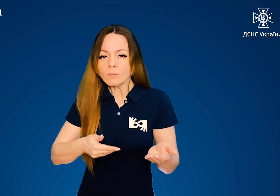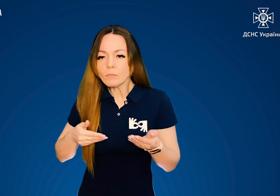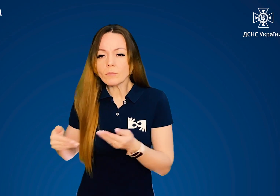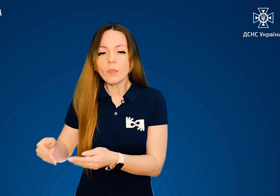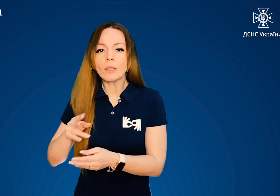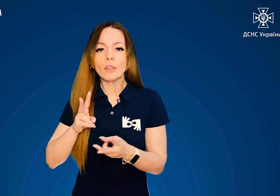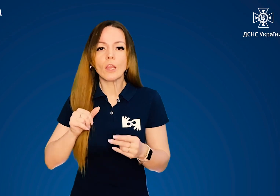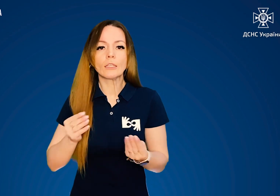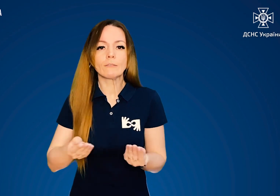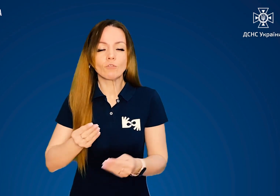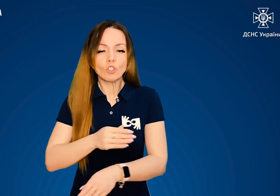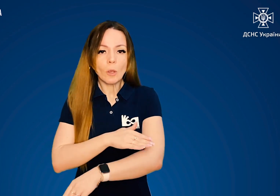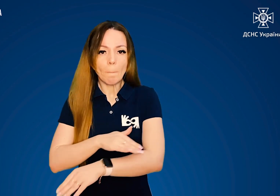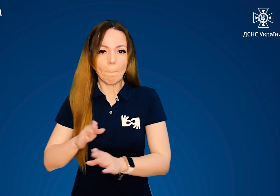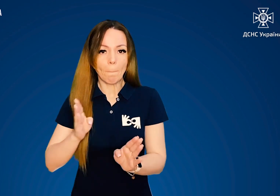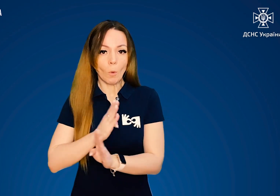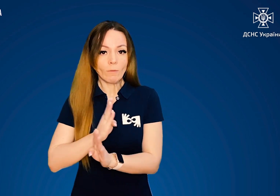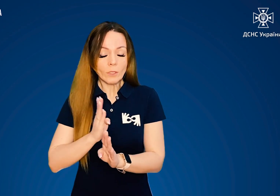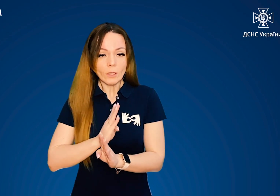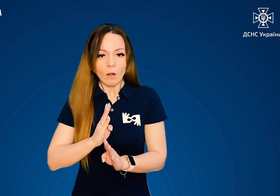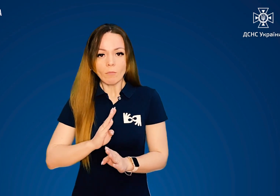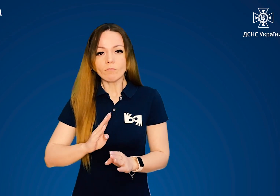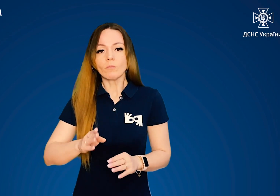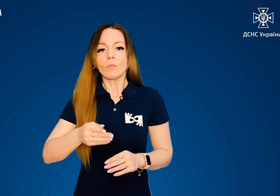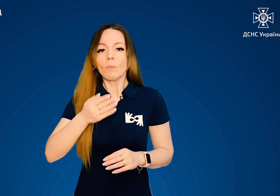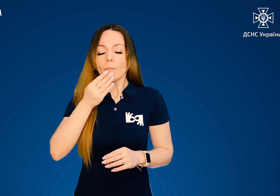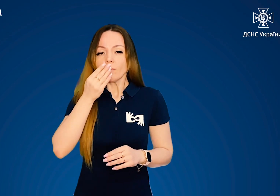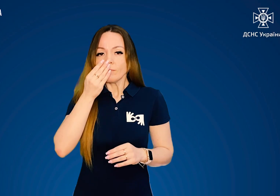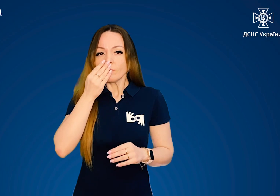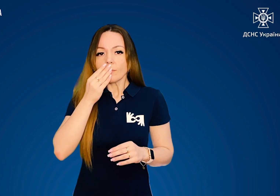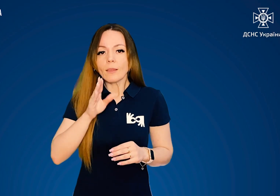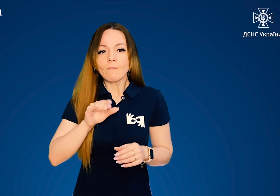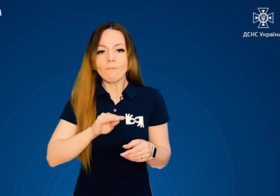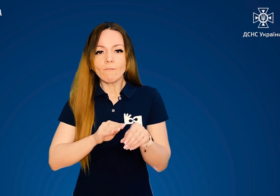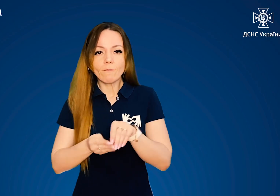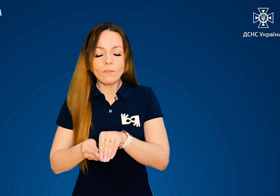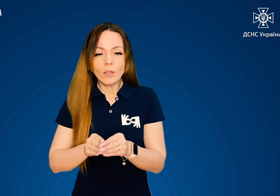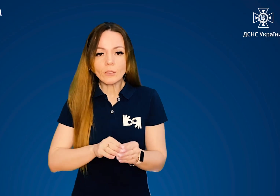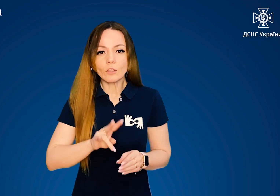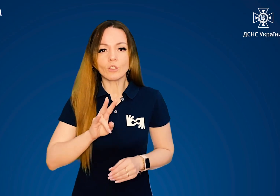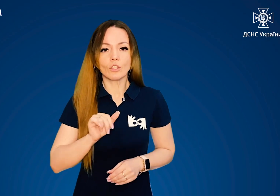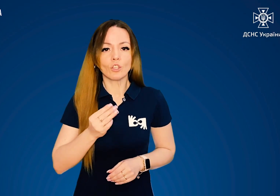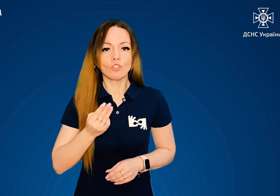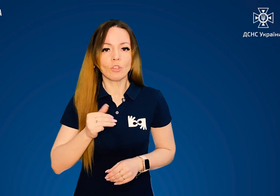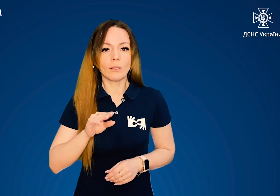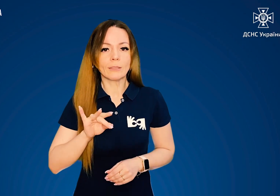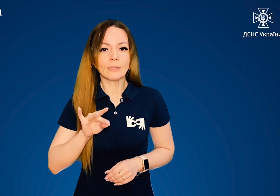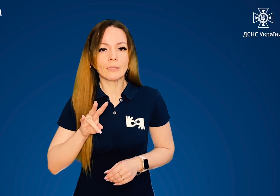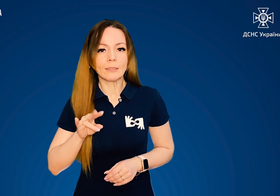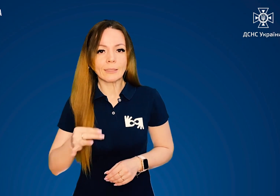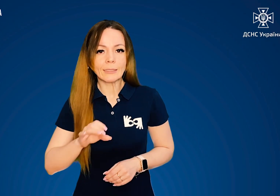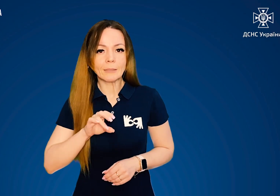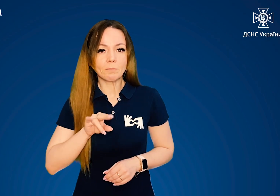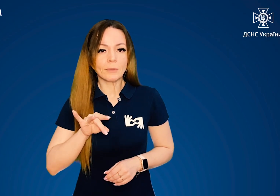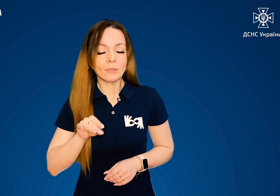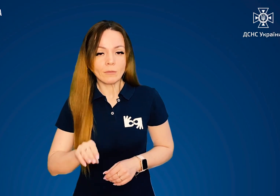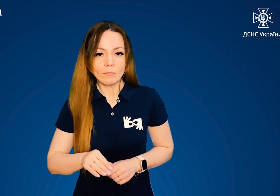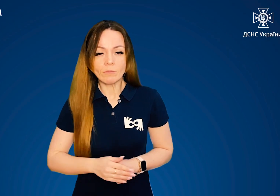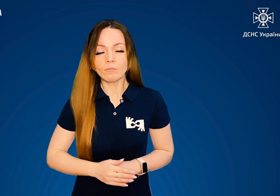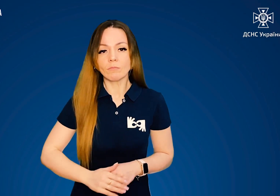негайно винести на свіже повітря. Піднести до носа ватний тампон з нашатирним спиртом.